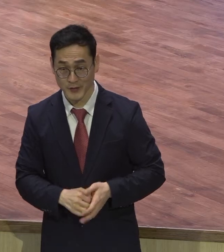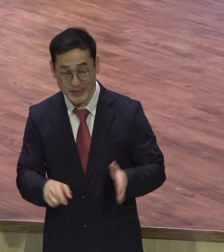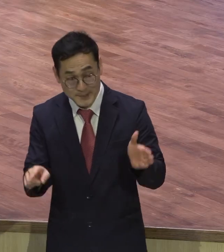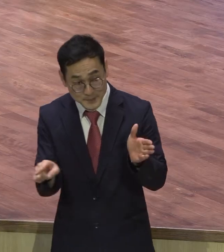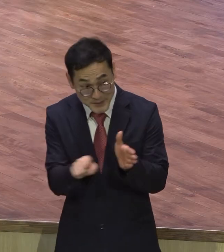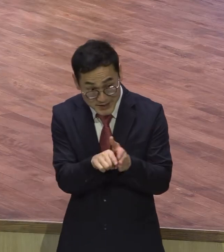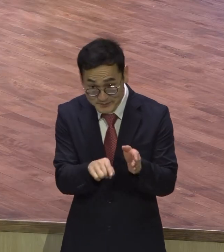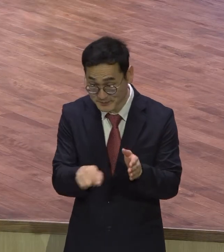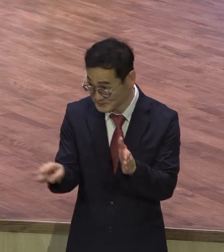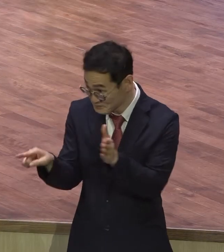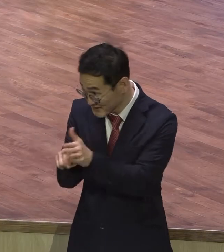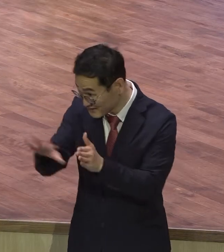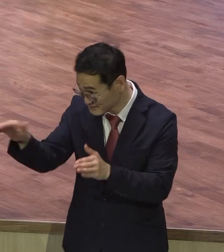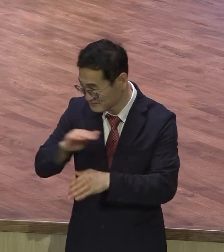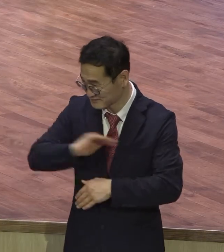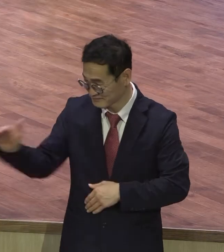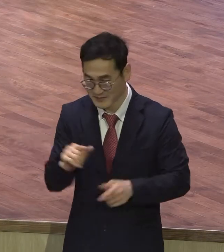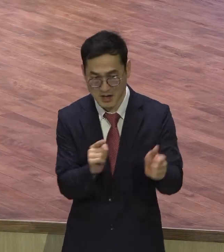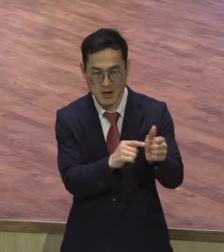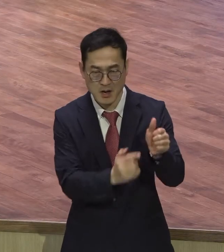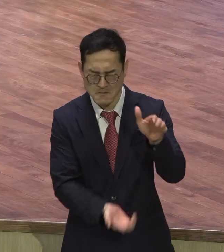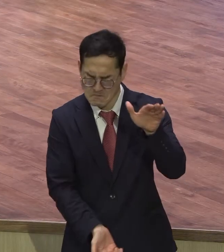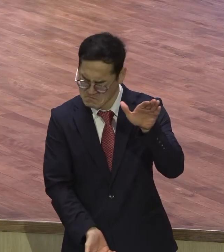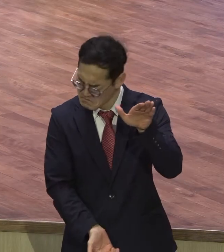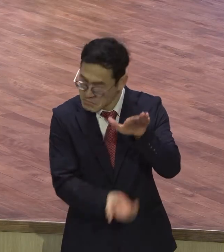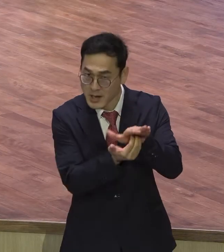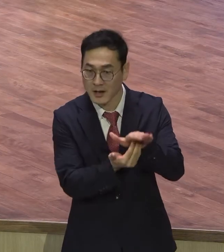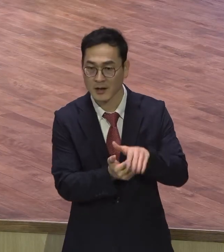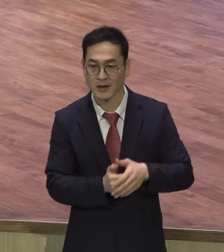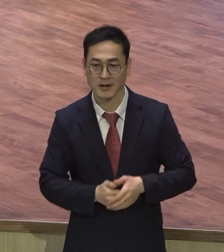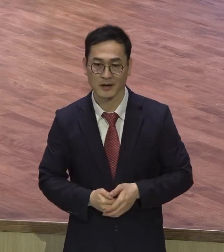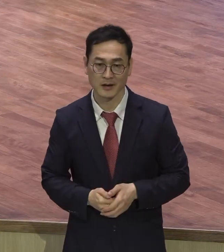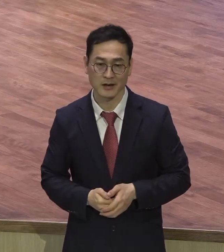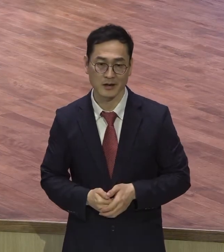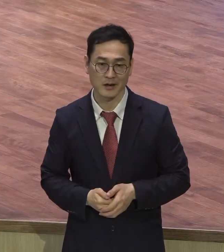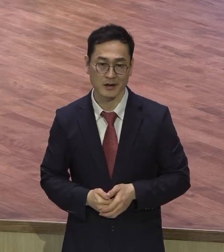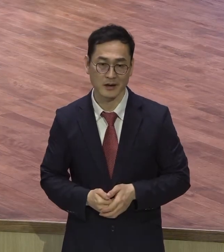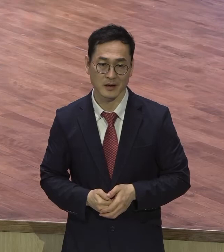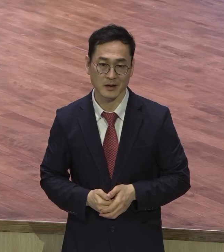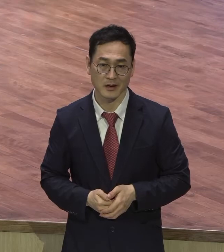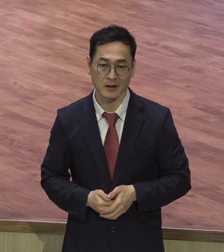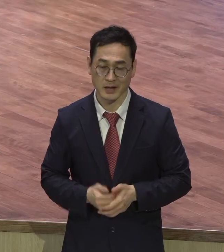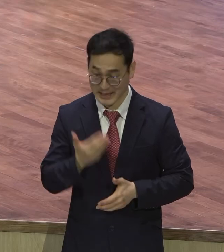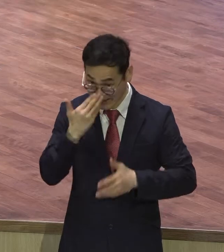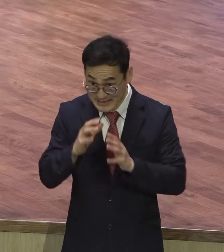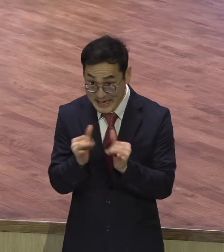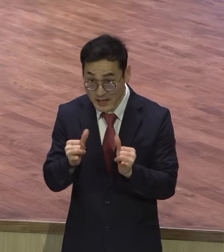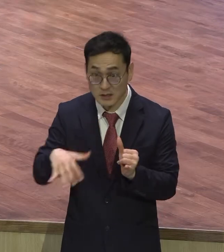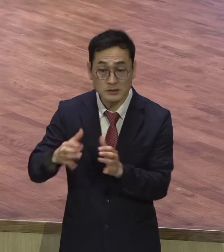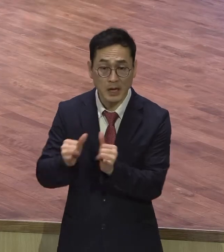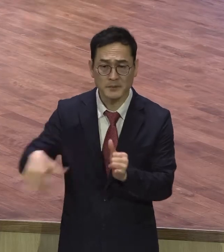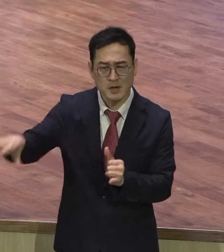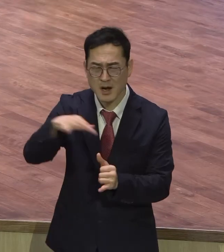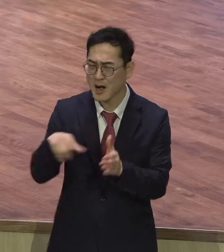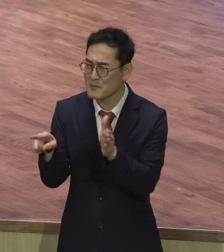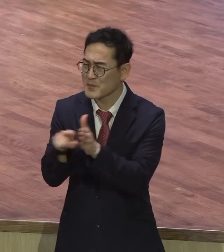믿음을 내가 보지 못했다. 이스라엘이 얼마나 많아요. 바르셔스의관들 붙이 시작했어요. 라삐들 붙이 시작했어요.